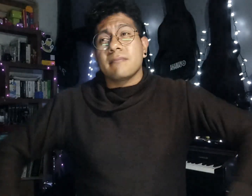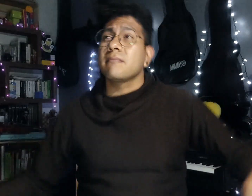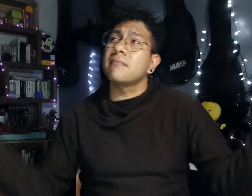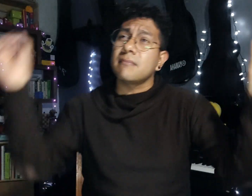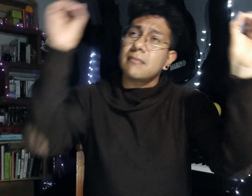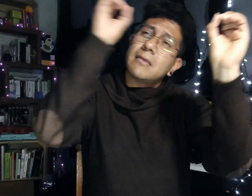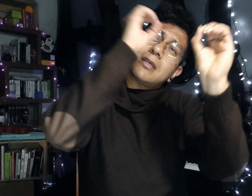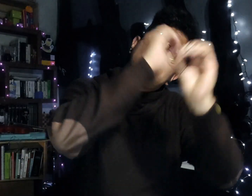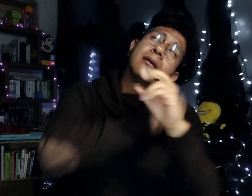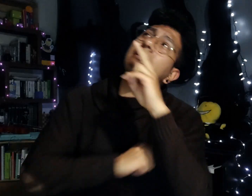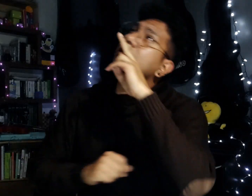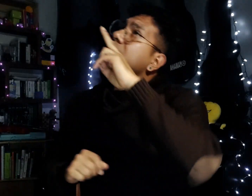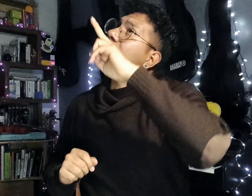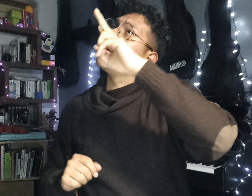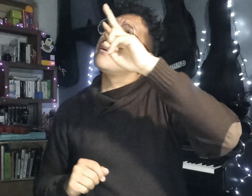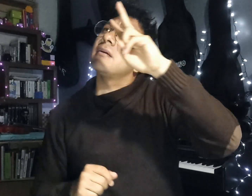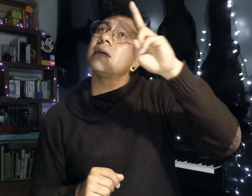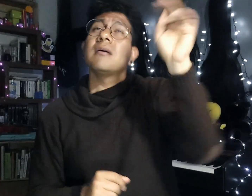La Tarde Se Aleja